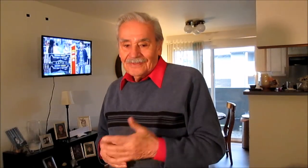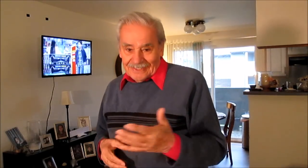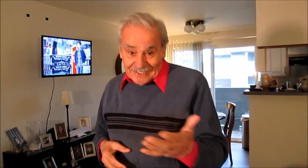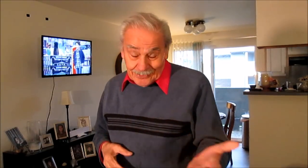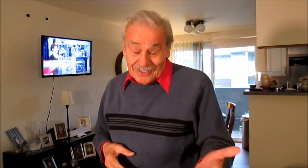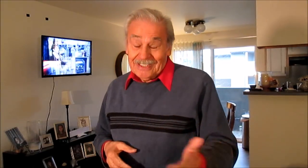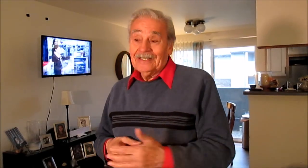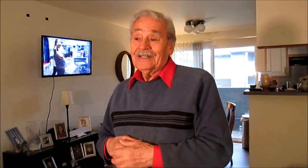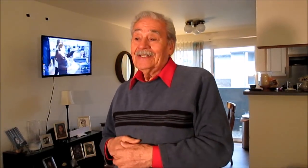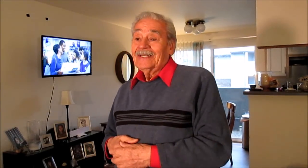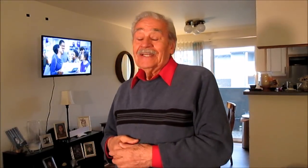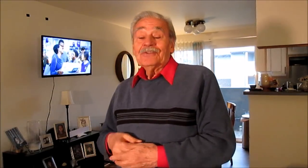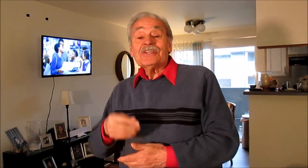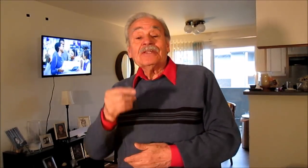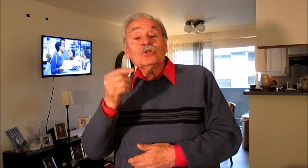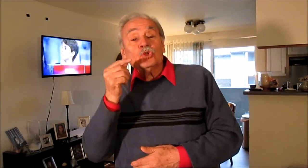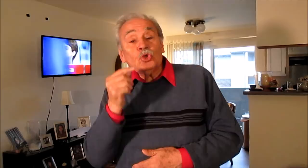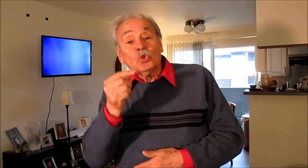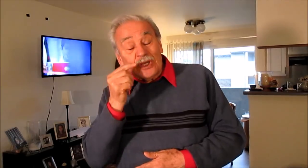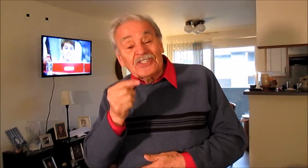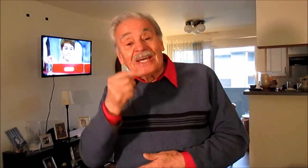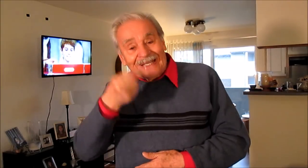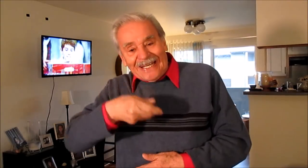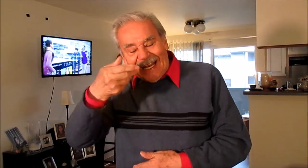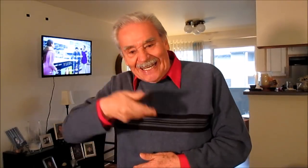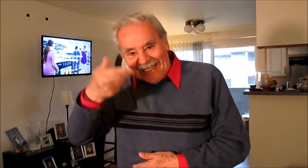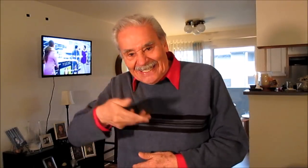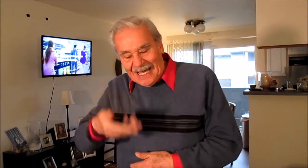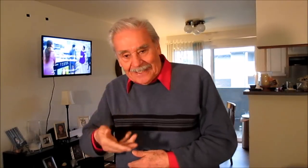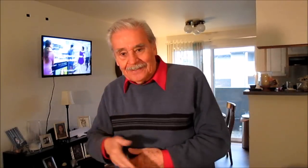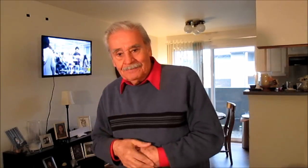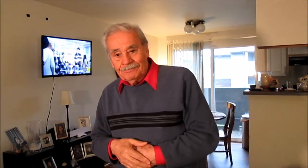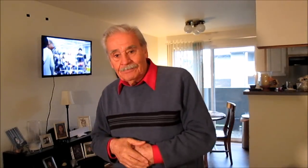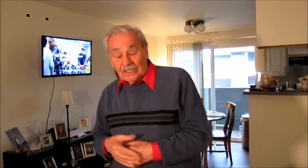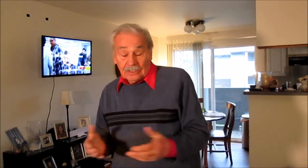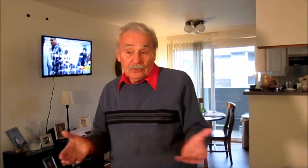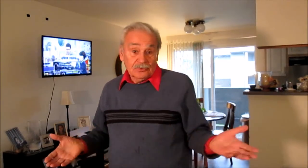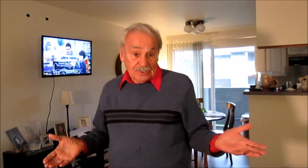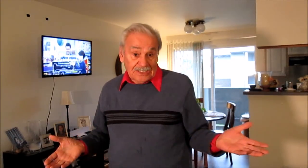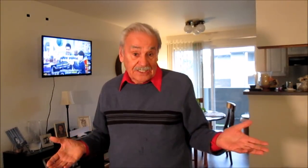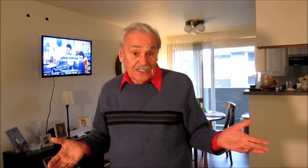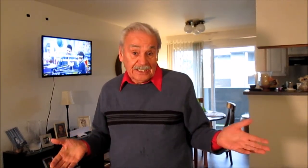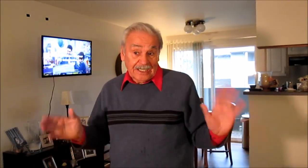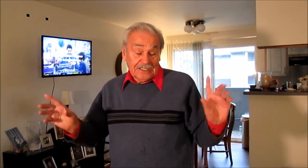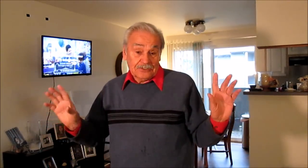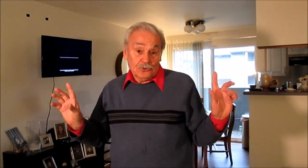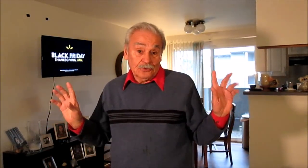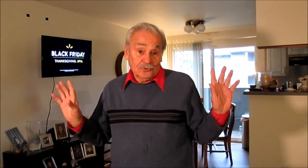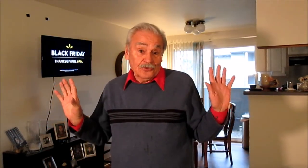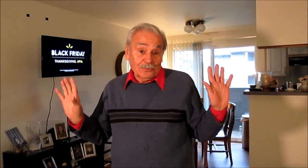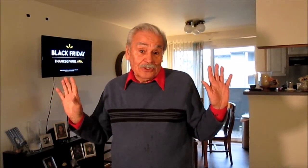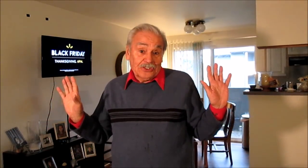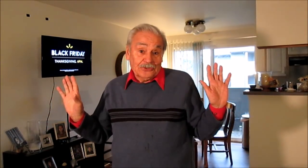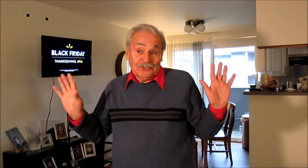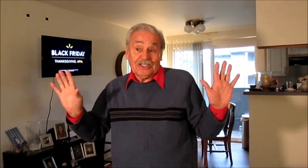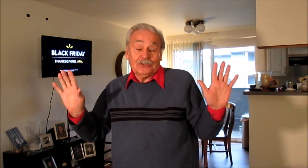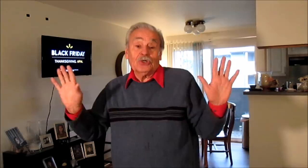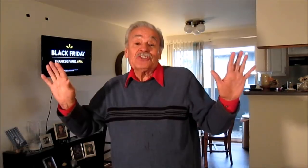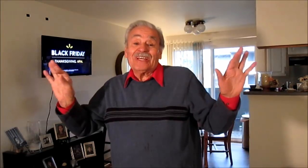¿Te das cuenta? Entonces, toda esa realidad, ya te dije que antes yo no soy político, o sea que toda esa